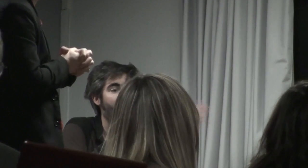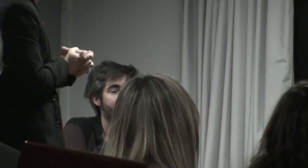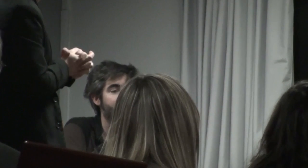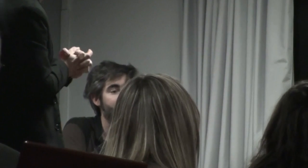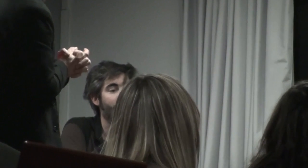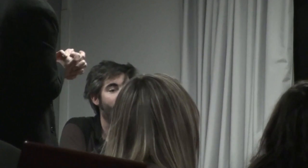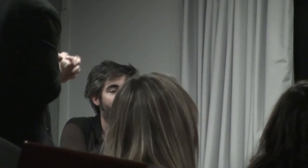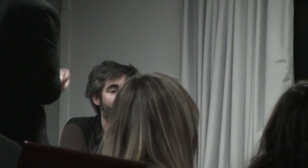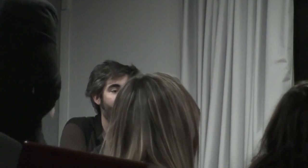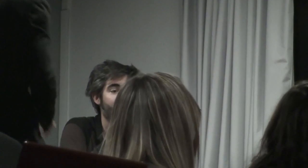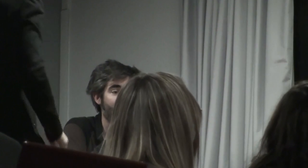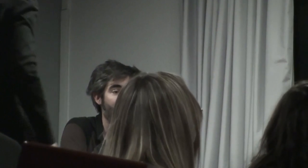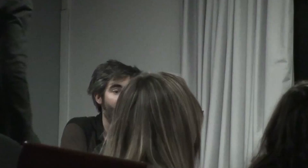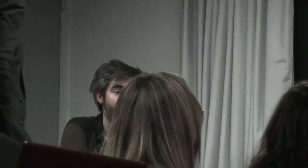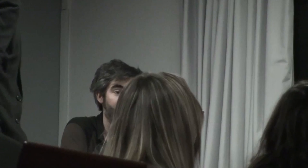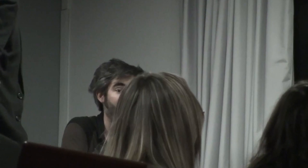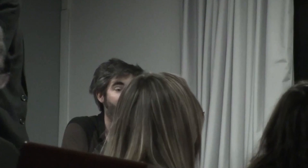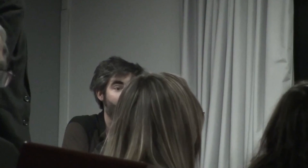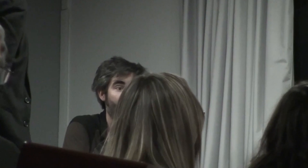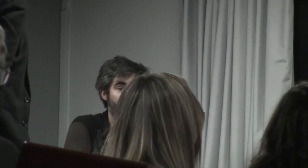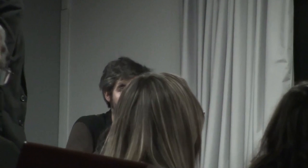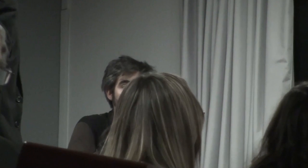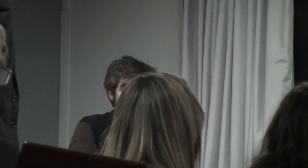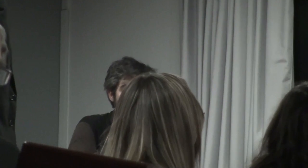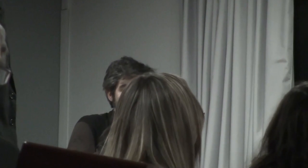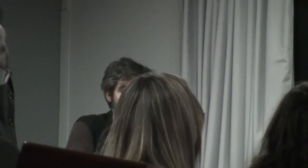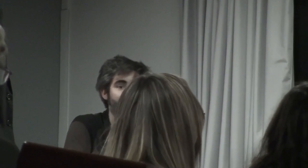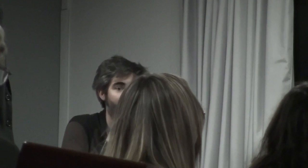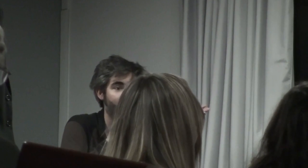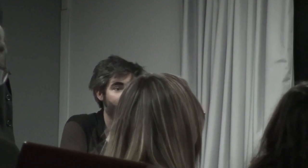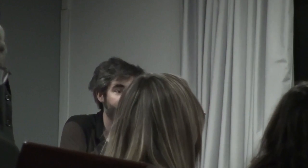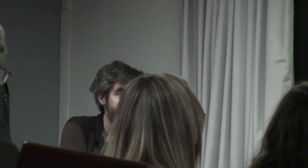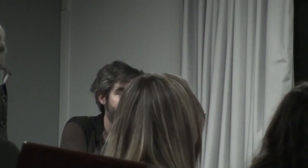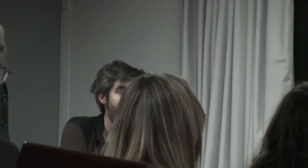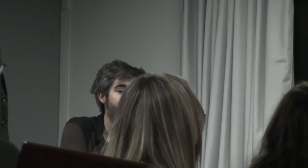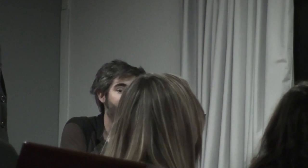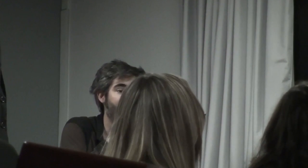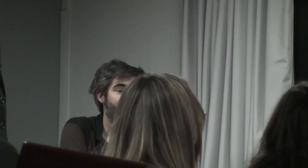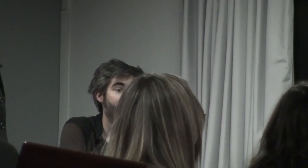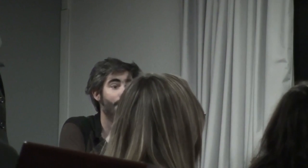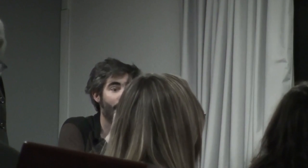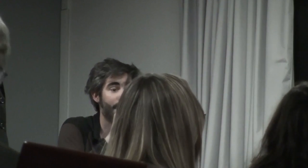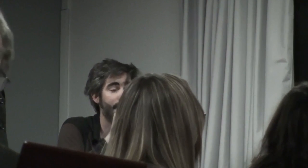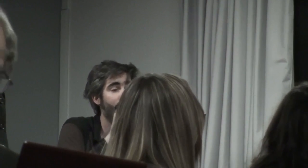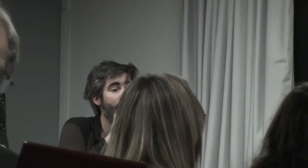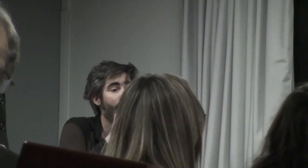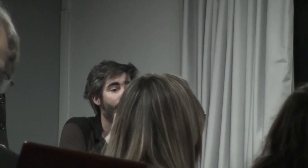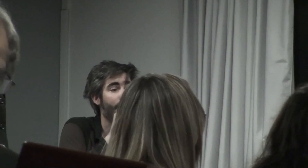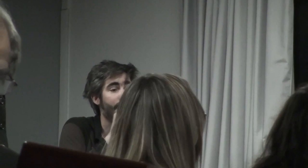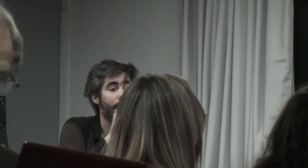assigne à un genre enfin pas un genre pour le coup un sexe biologique ou un autre et là aussi il y a